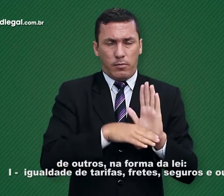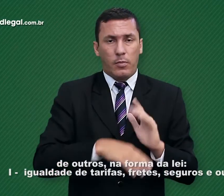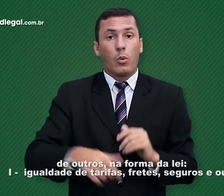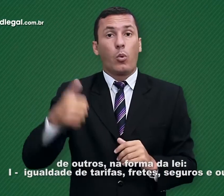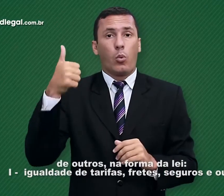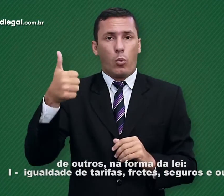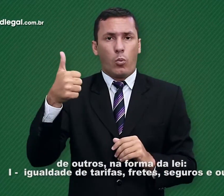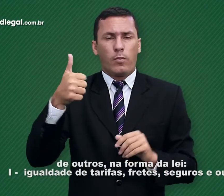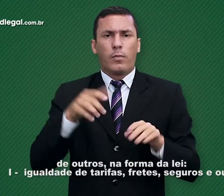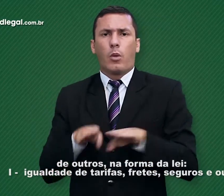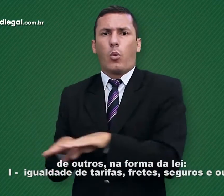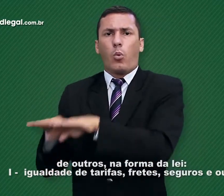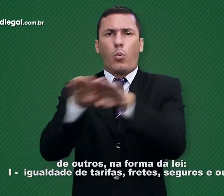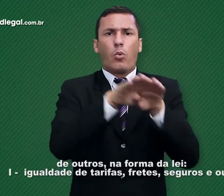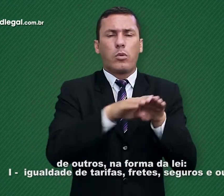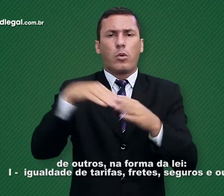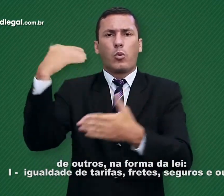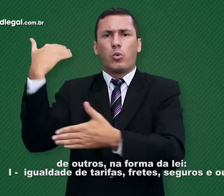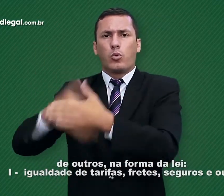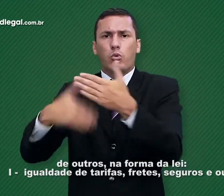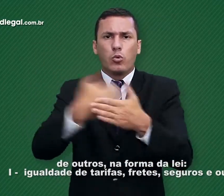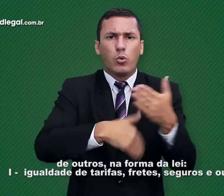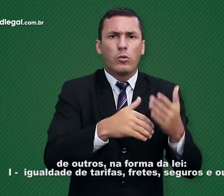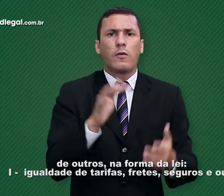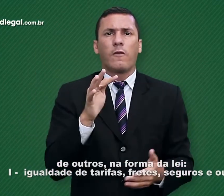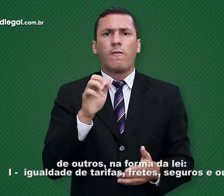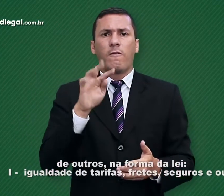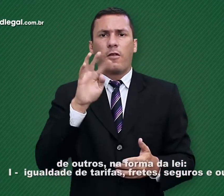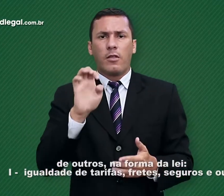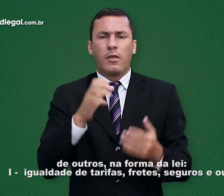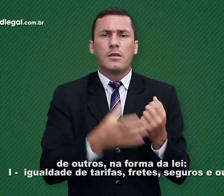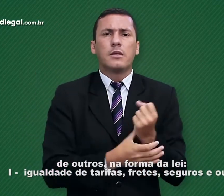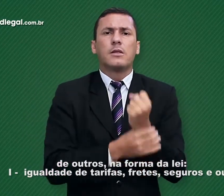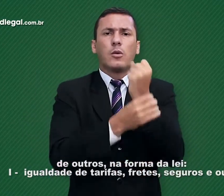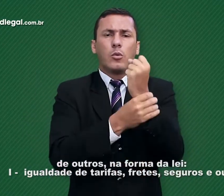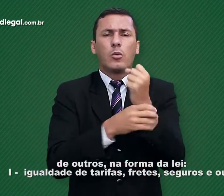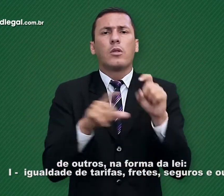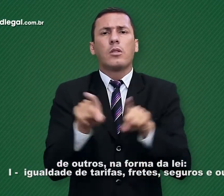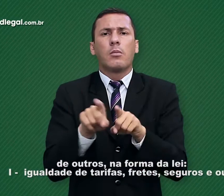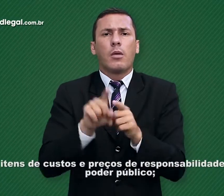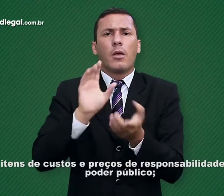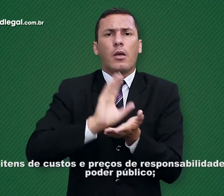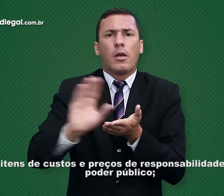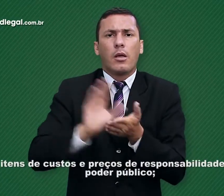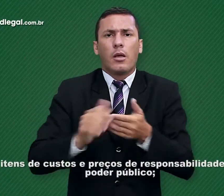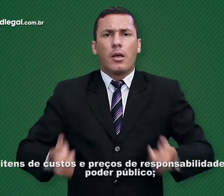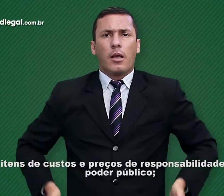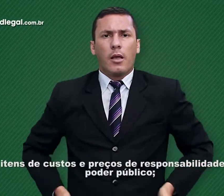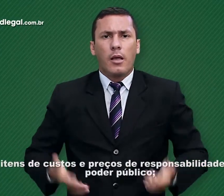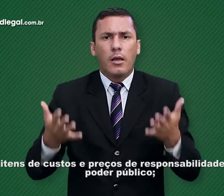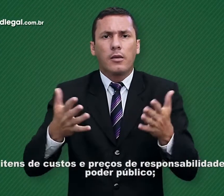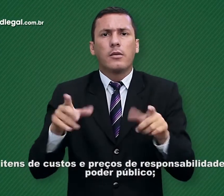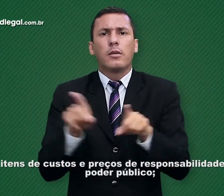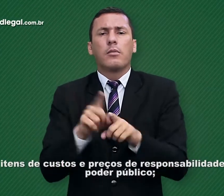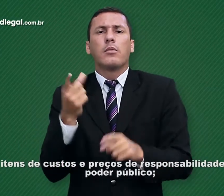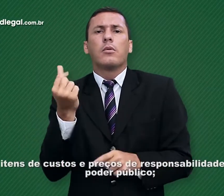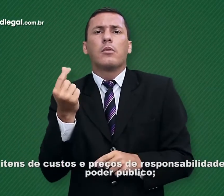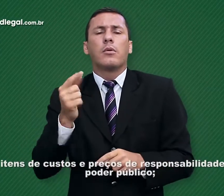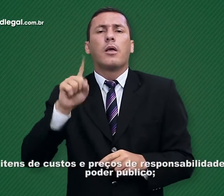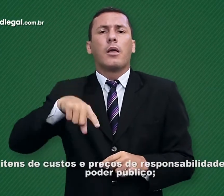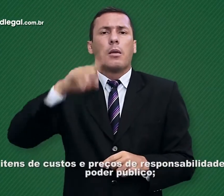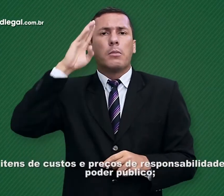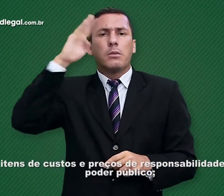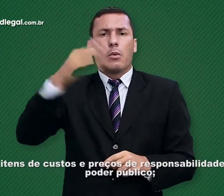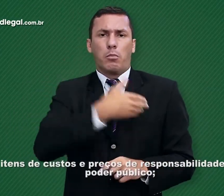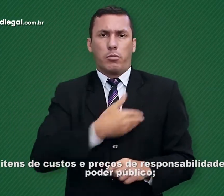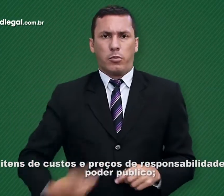outros, na forma da lei. 1. Igualdade de tarifas, fretes, seguros e outros itens de custos e preços